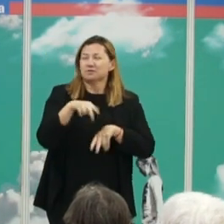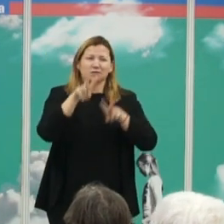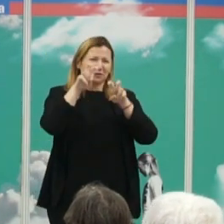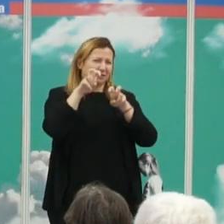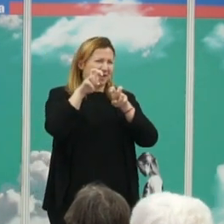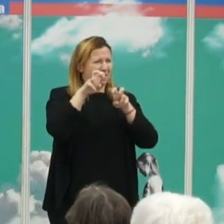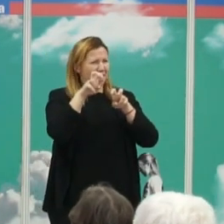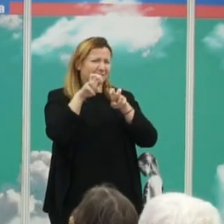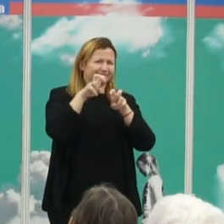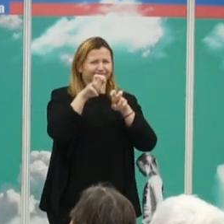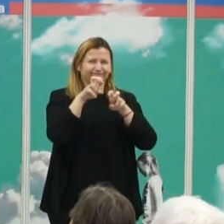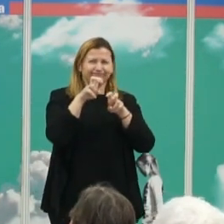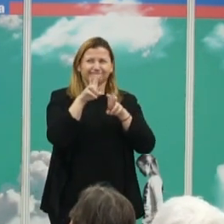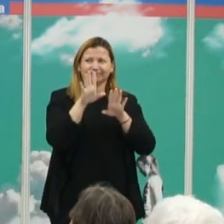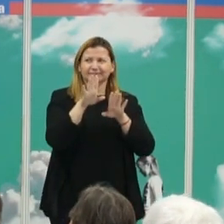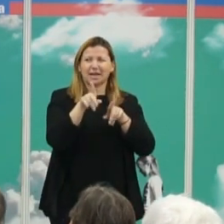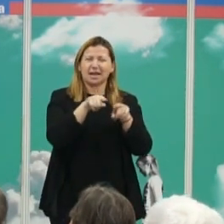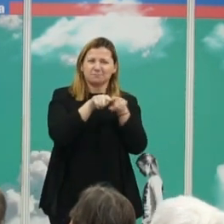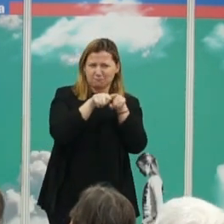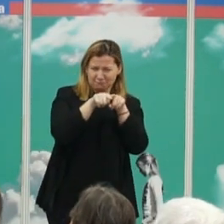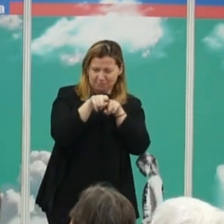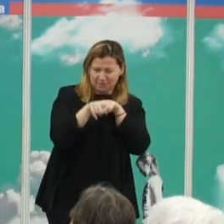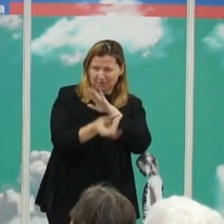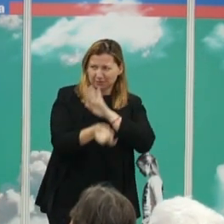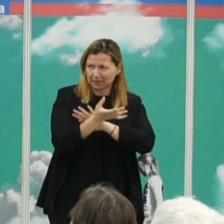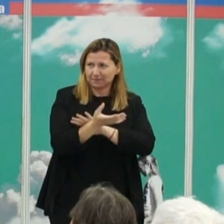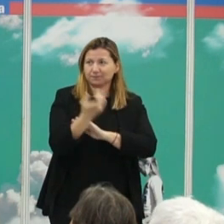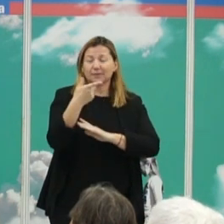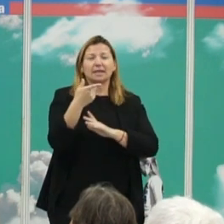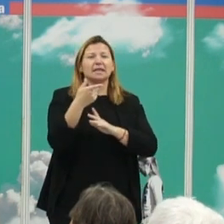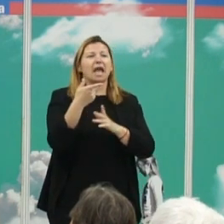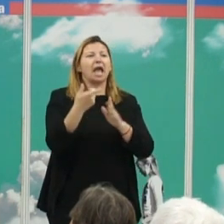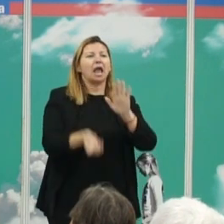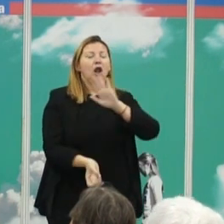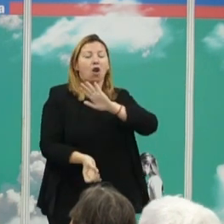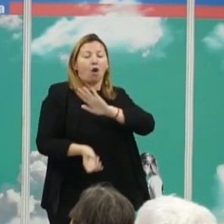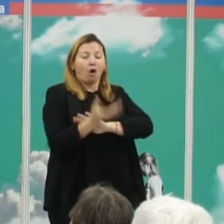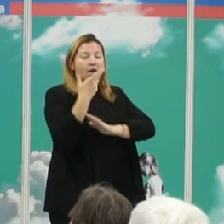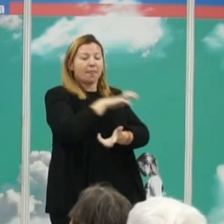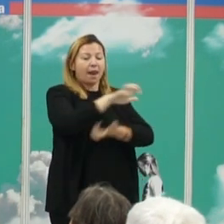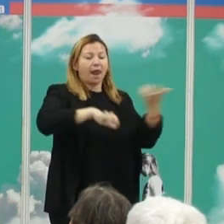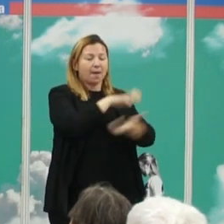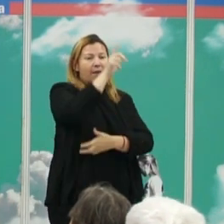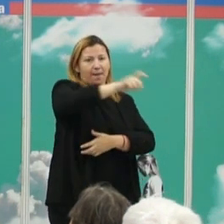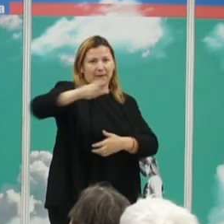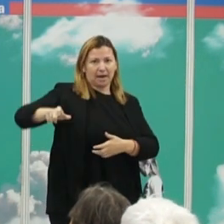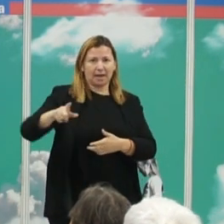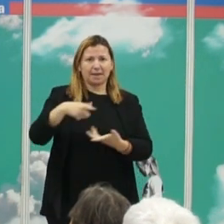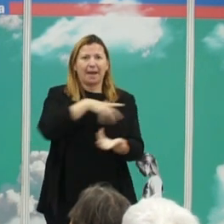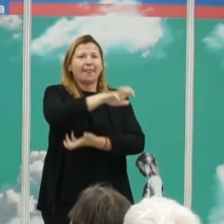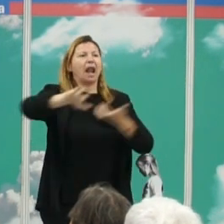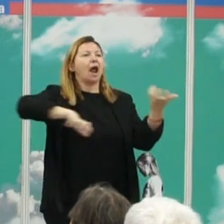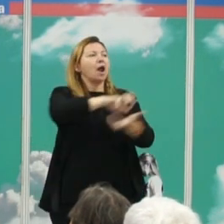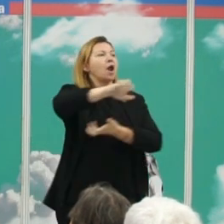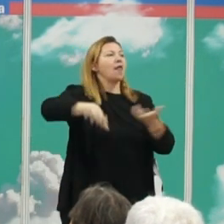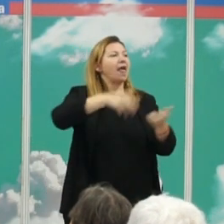poco controvertido y es el origen de la violencia en el ser humano, en particular de la violencia letal,